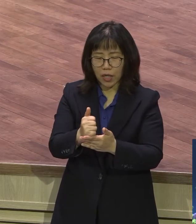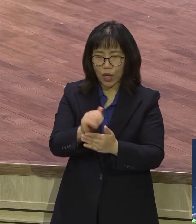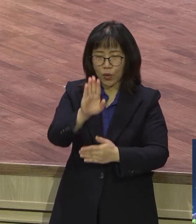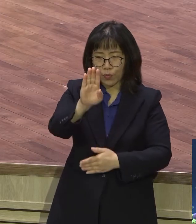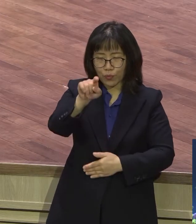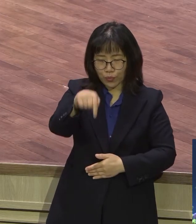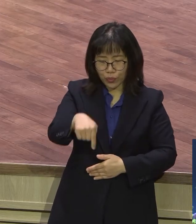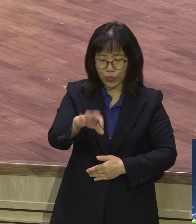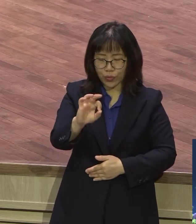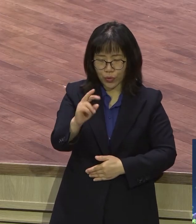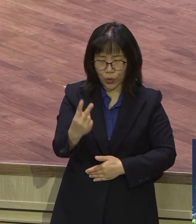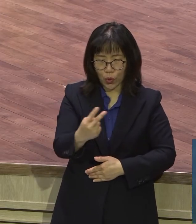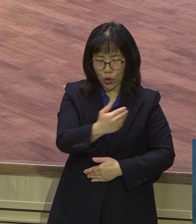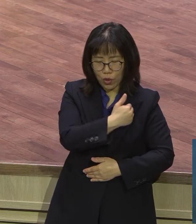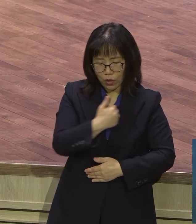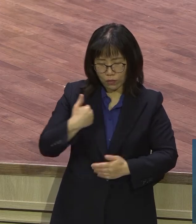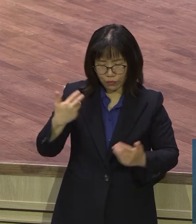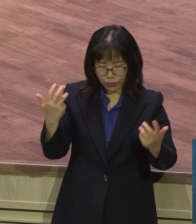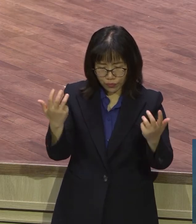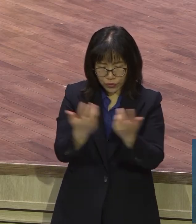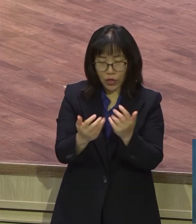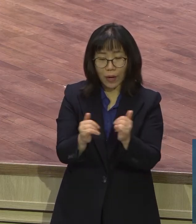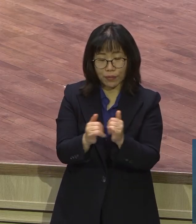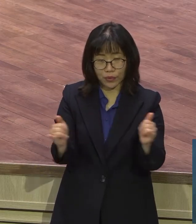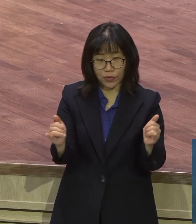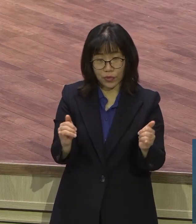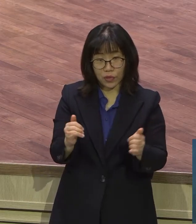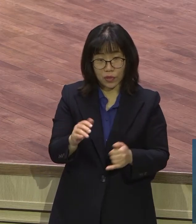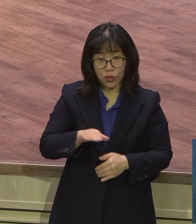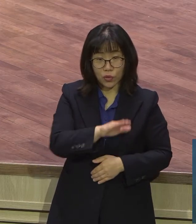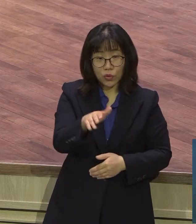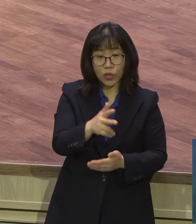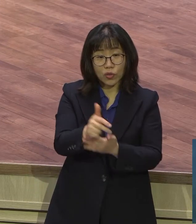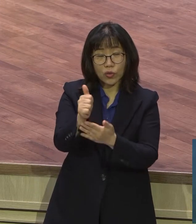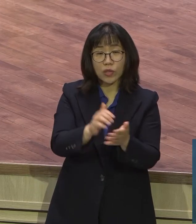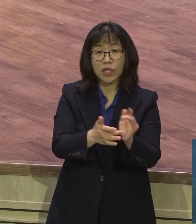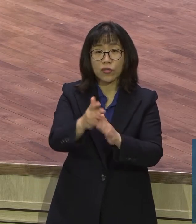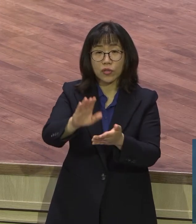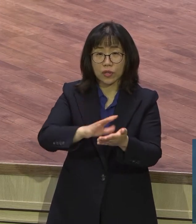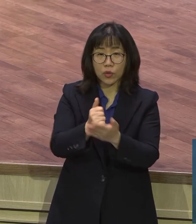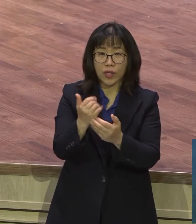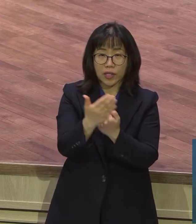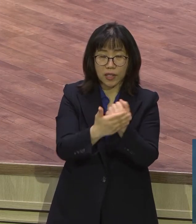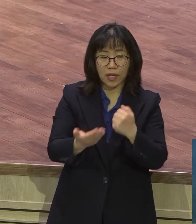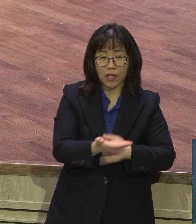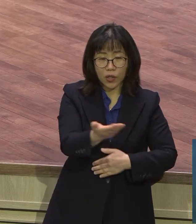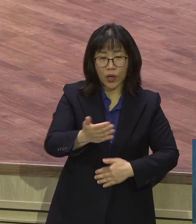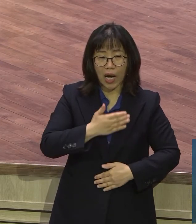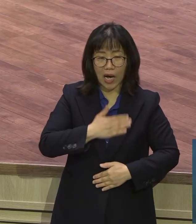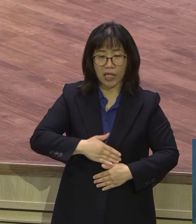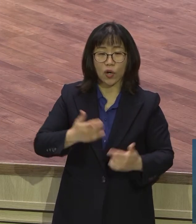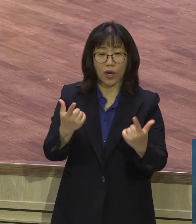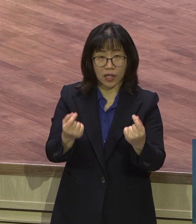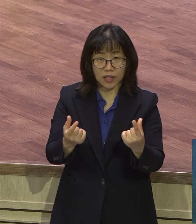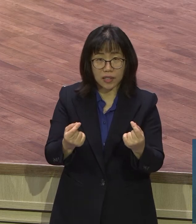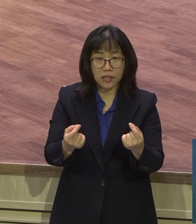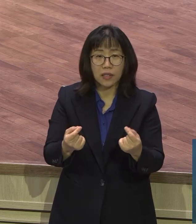우리 주 예수 글씨도의 은혜를 너희가 알거니와 부유하신 이로서 너희를 위하여 가난하게 되시면 그의